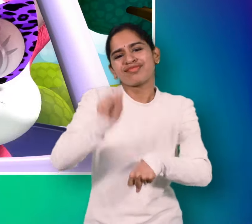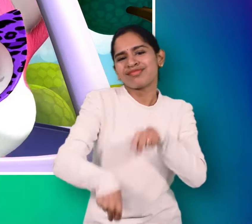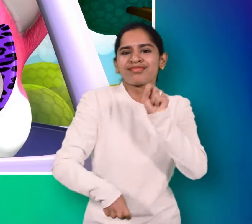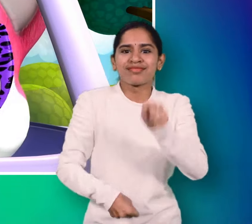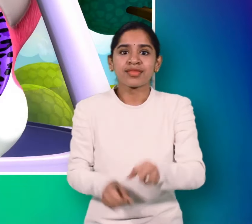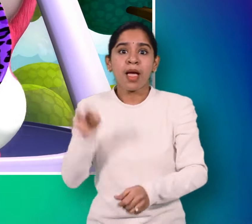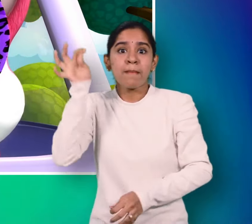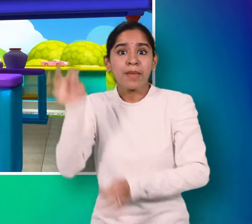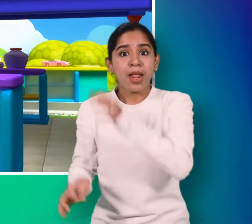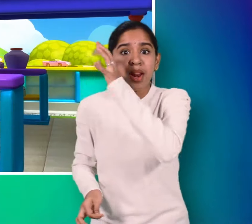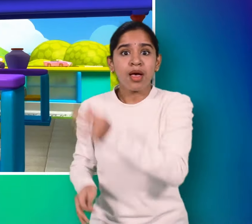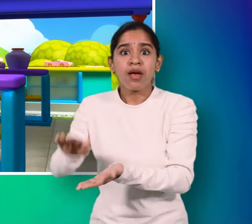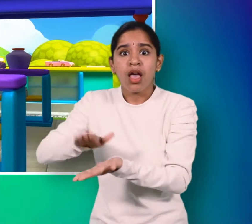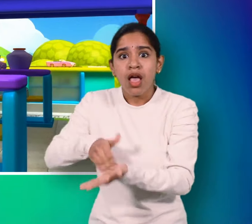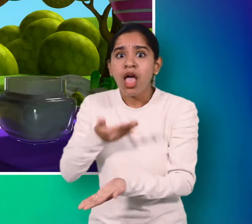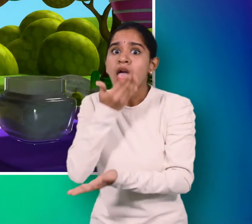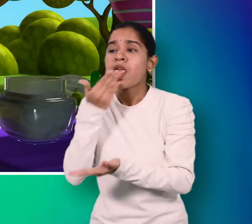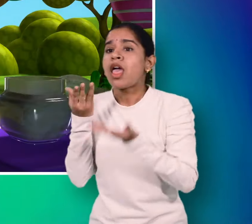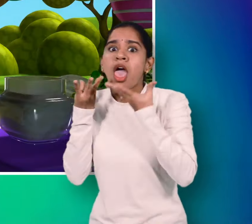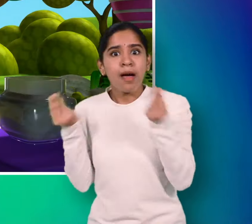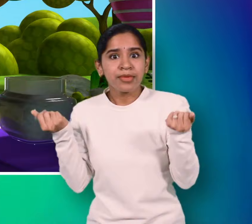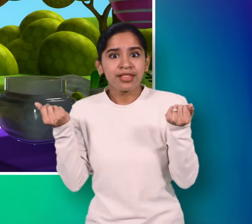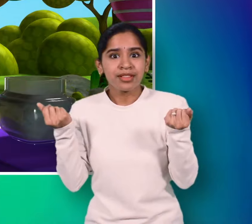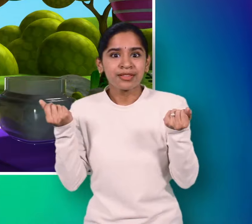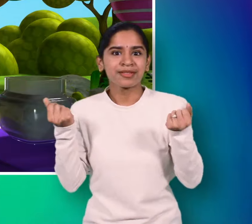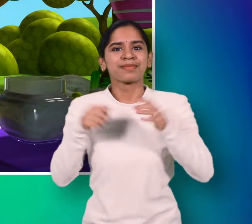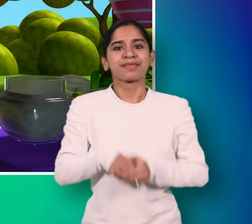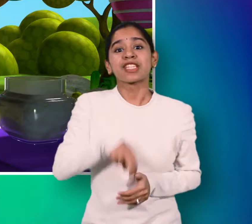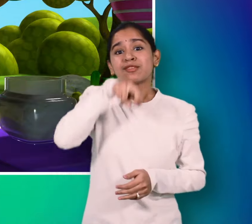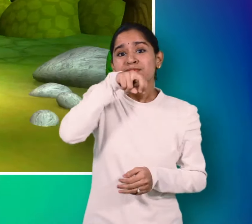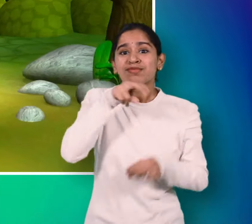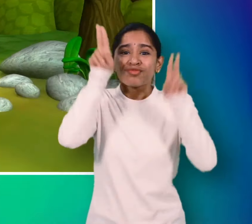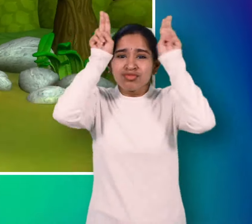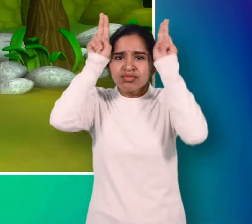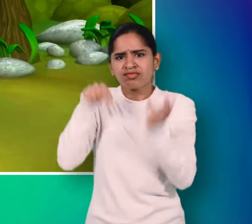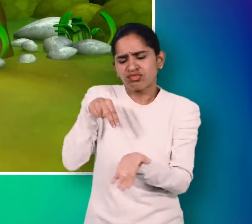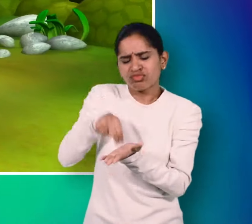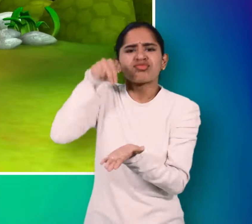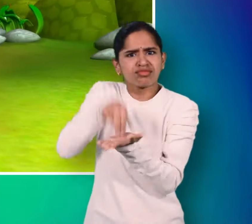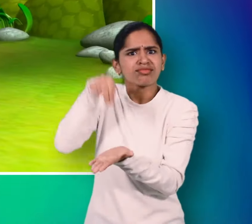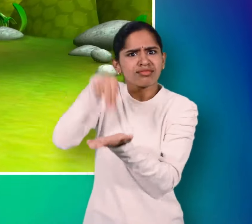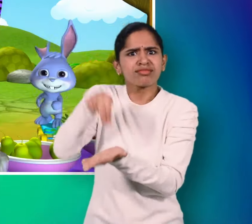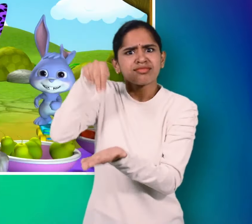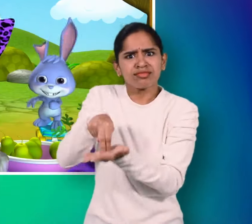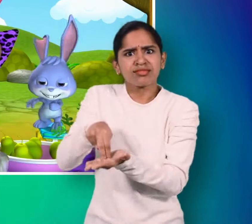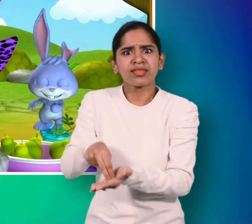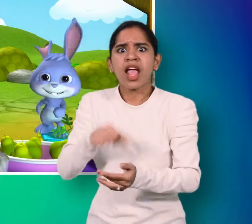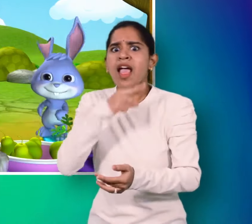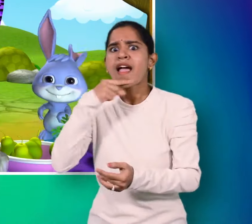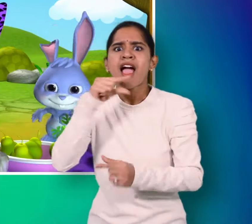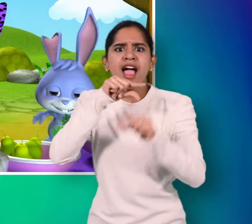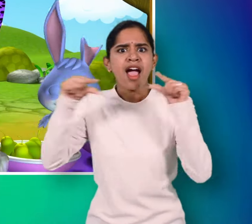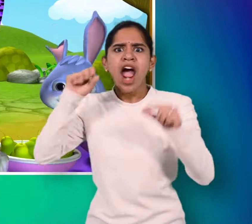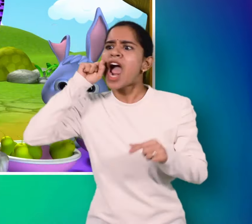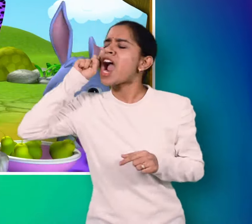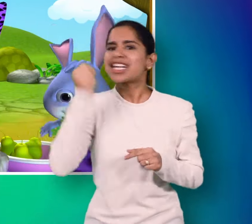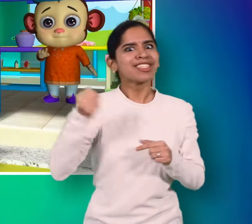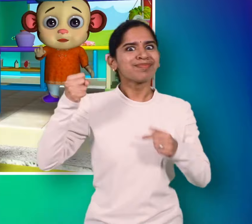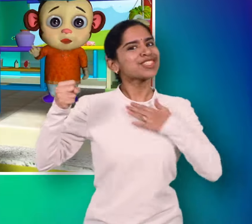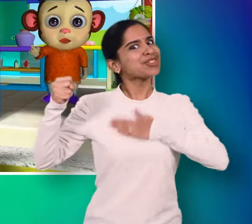बिल्ली आय, उसने चटकी सारी मलाई खुदक खुदक खर गुशुगी आया, आजर खा के